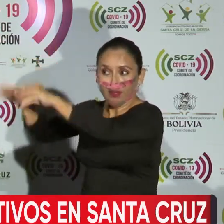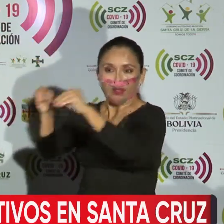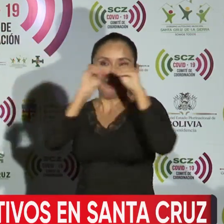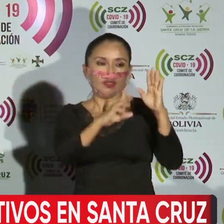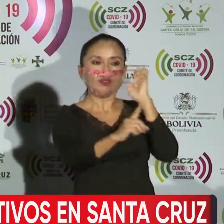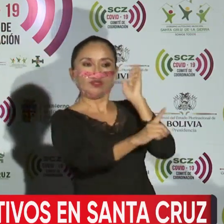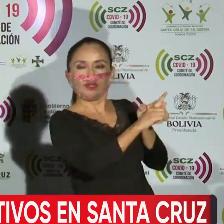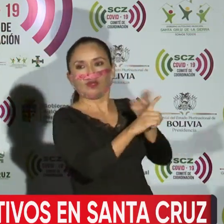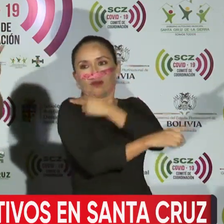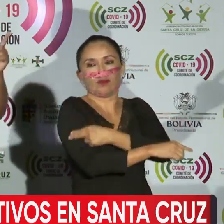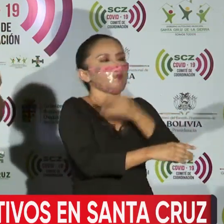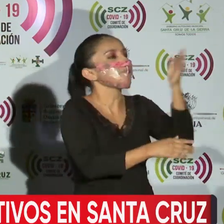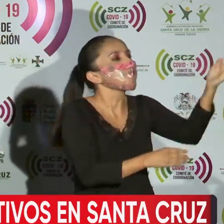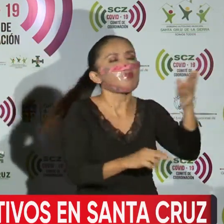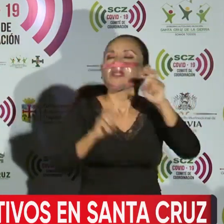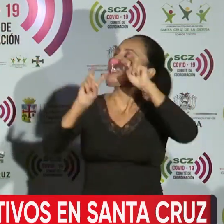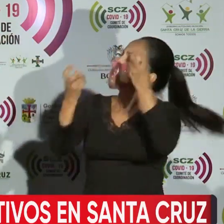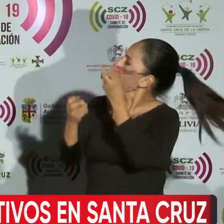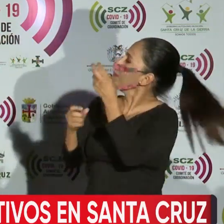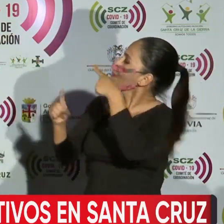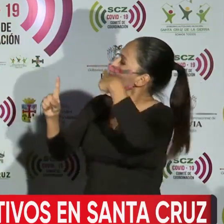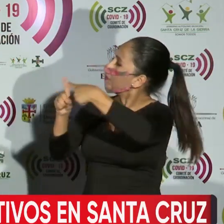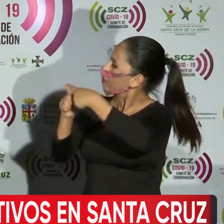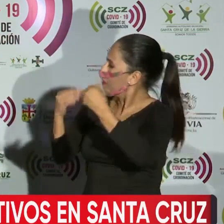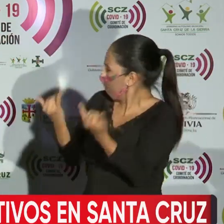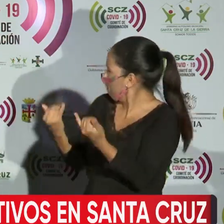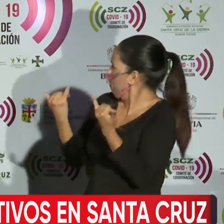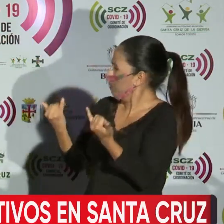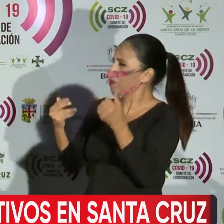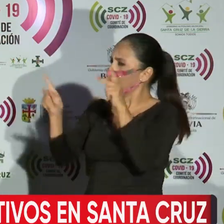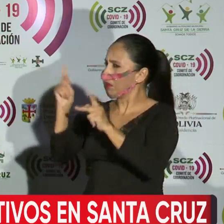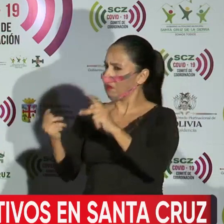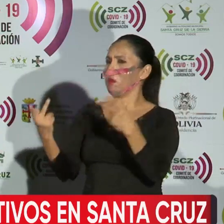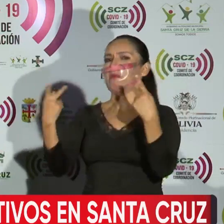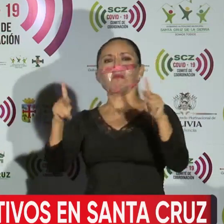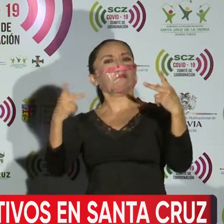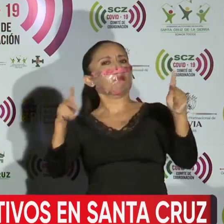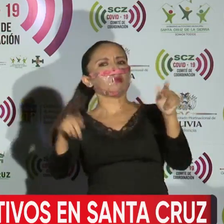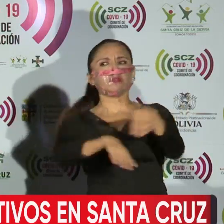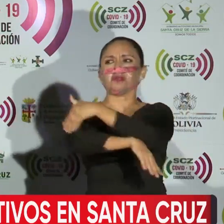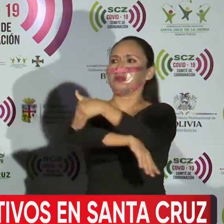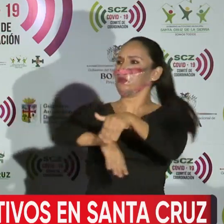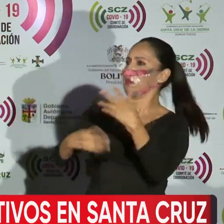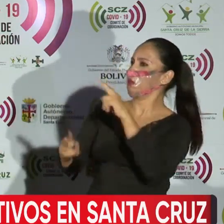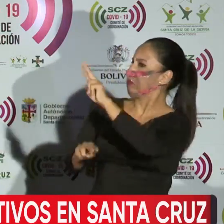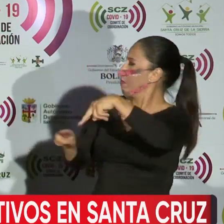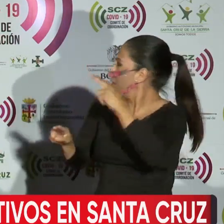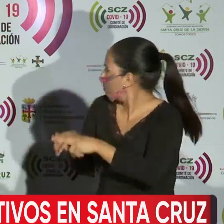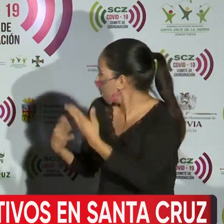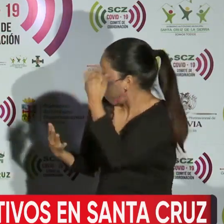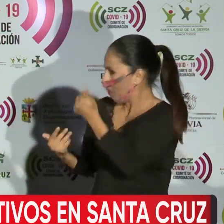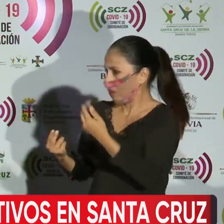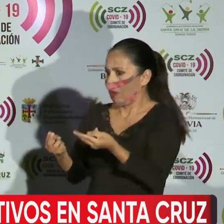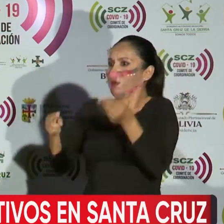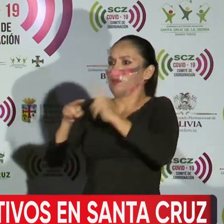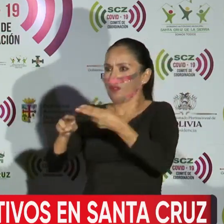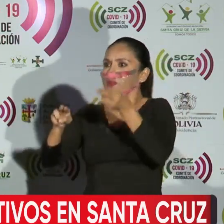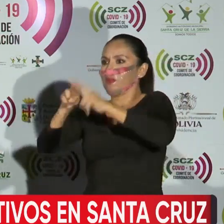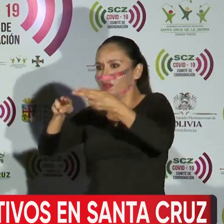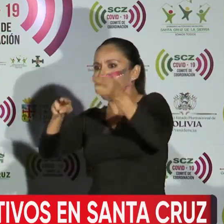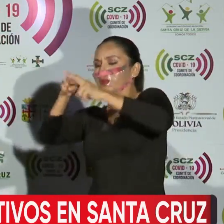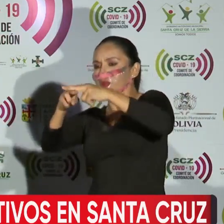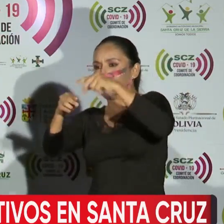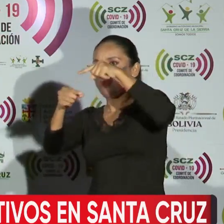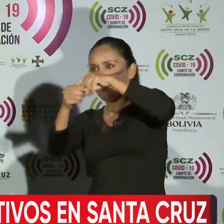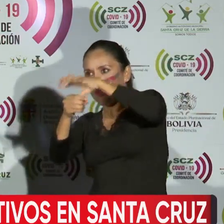a recibir. Entonces, en los casos positivos, esta tarde se visto circulación normal de la gente en las calles. ¿Qué se le pide a la población? Porque los casos continúan aumentando,